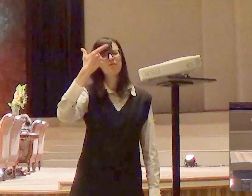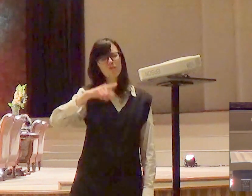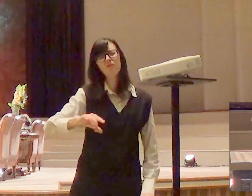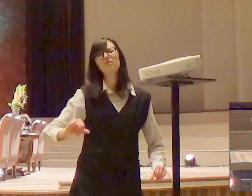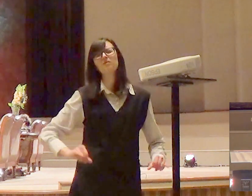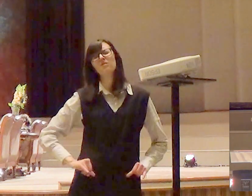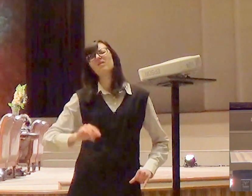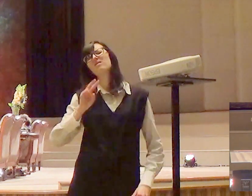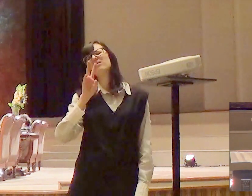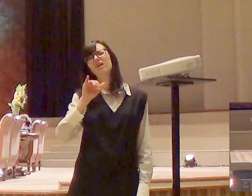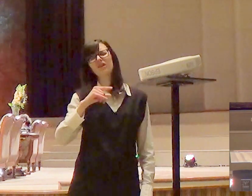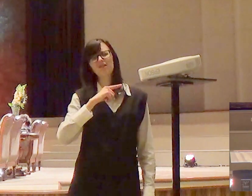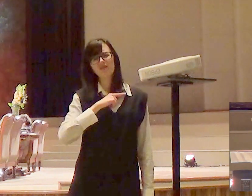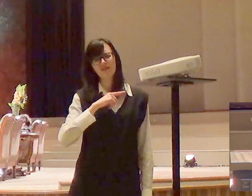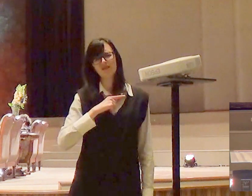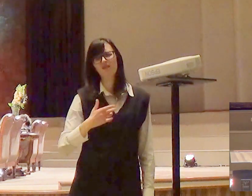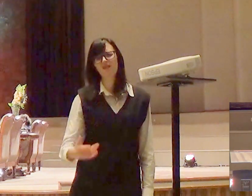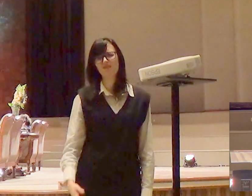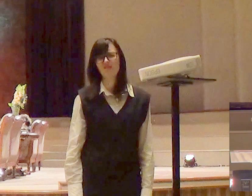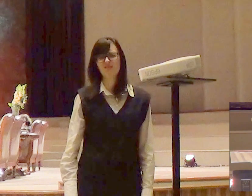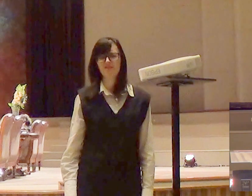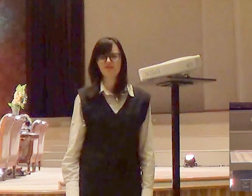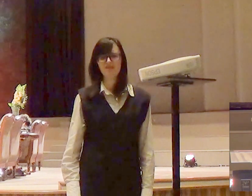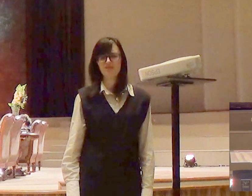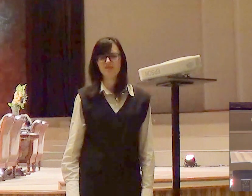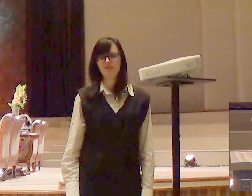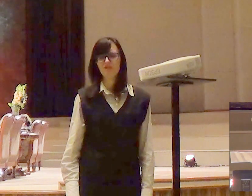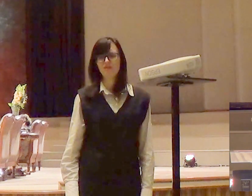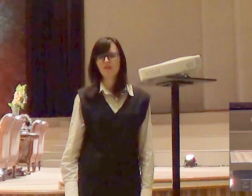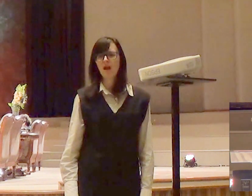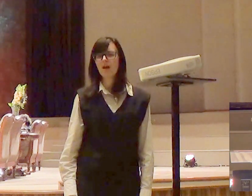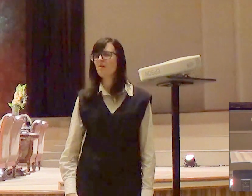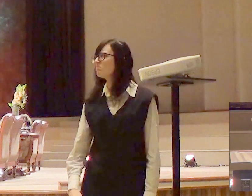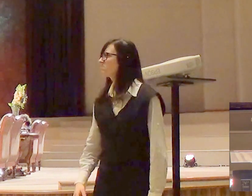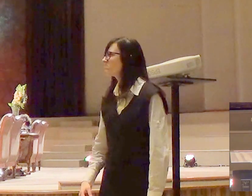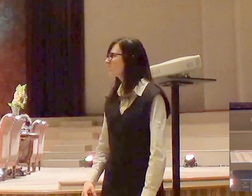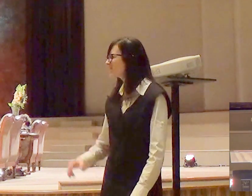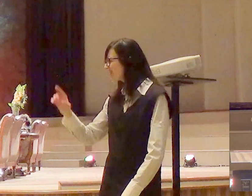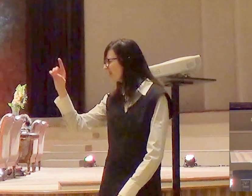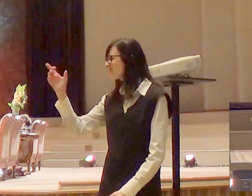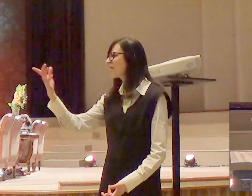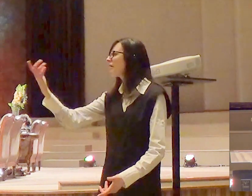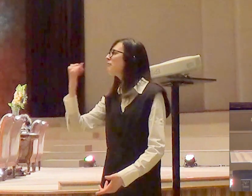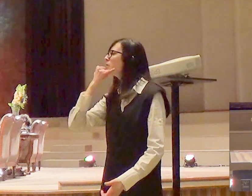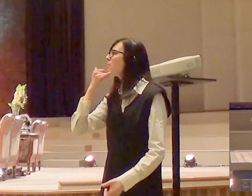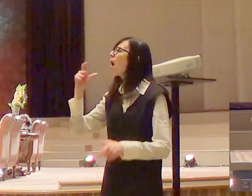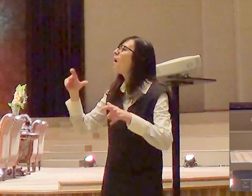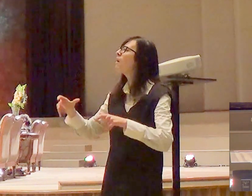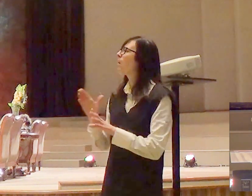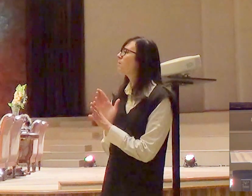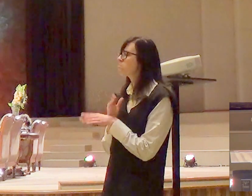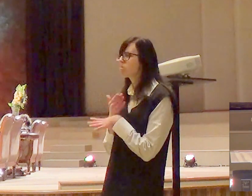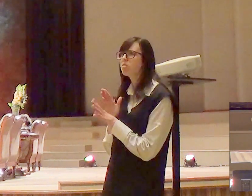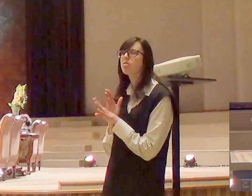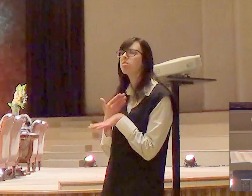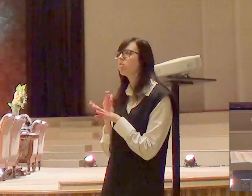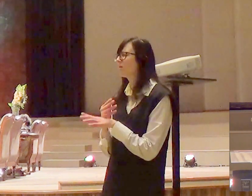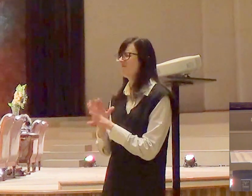e eles queriam preferiam a terra que mana leite e mel entre aspas e a escravidão